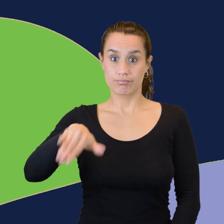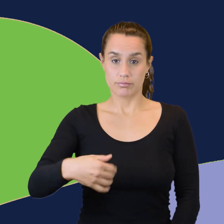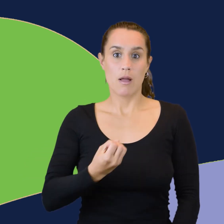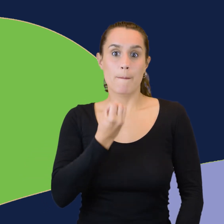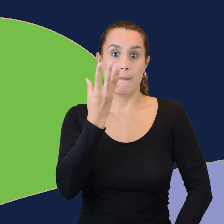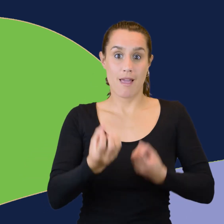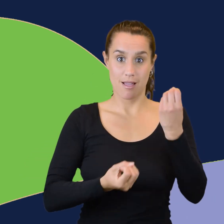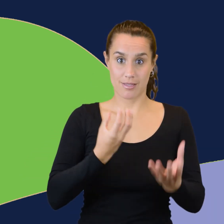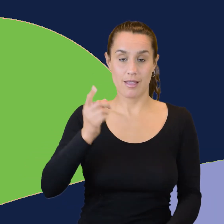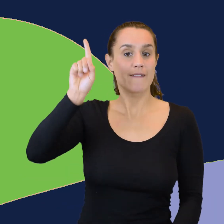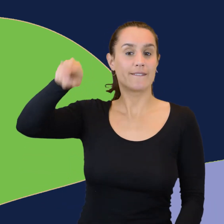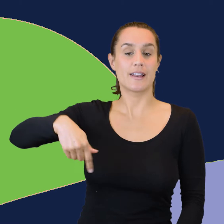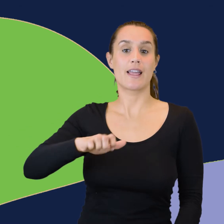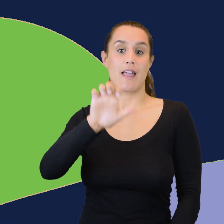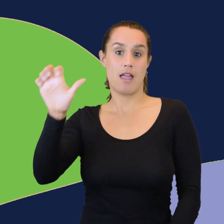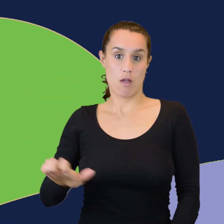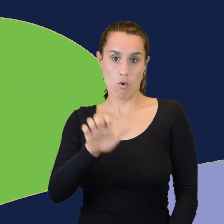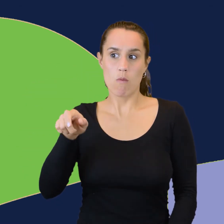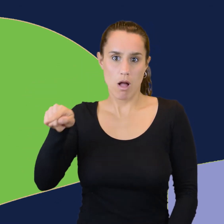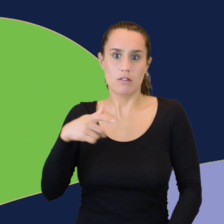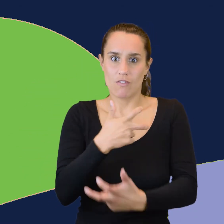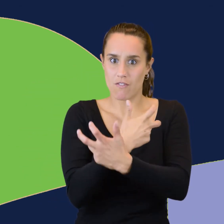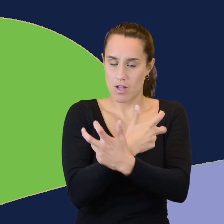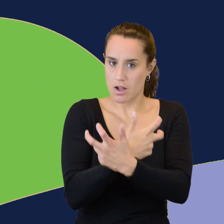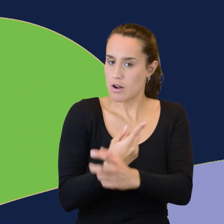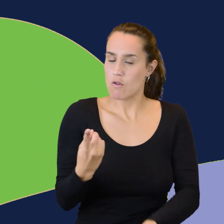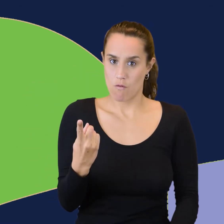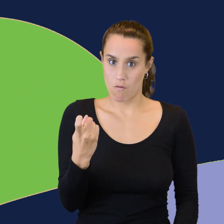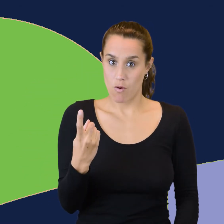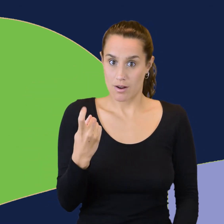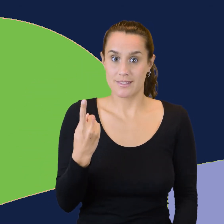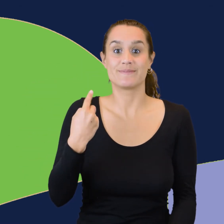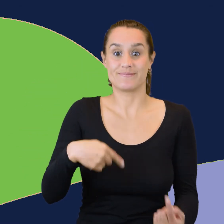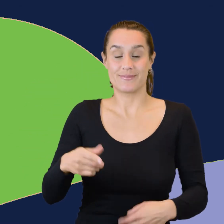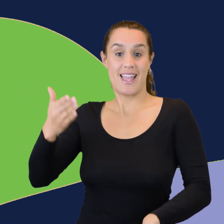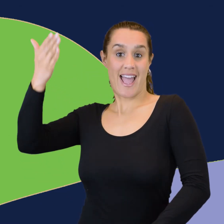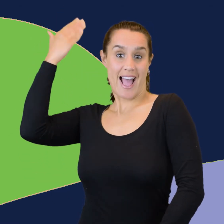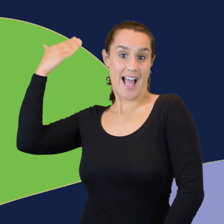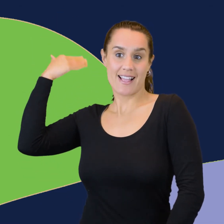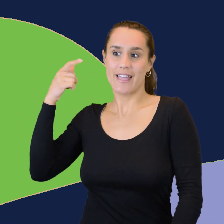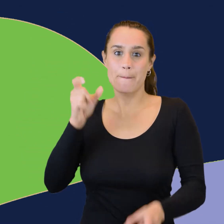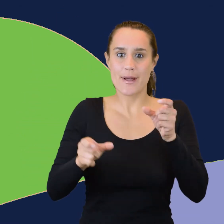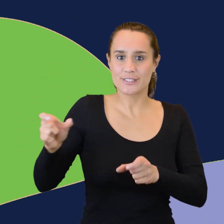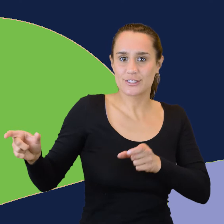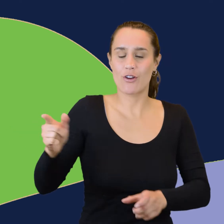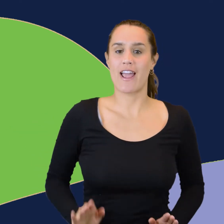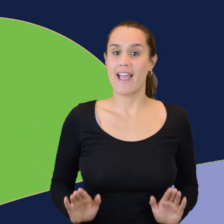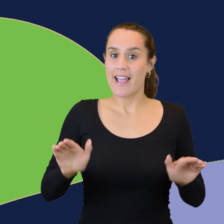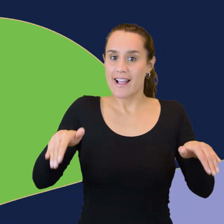Esta planta, originaria de Europa y sumamente tóxica, fue el veneno favorito de los antiguos griegos para aniquilar a sus